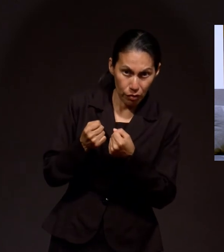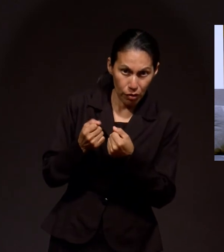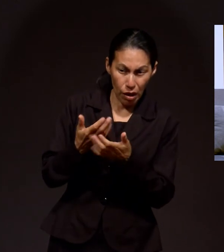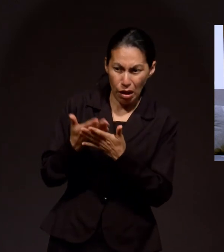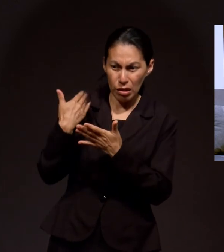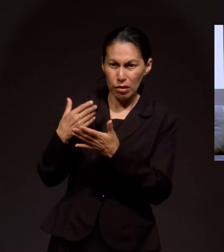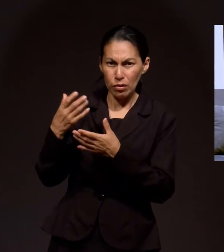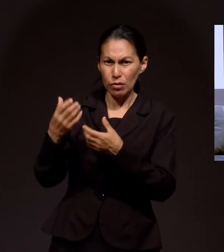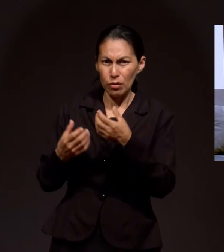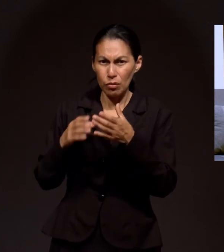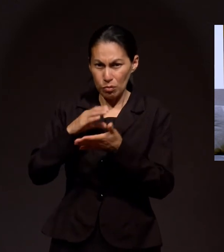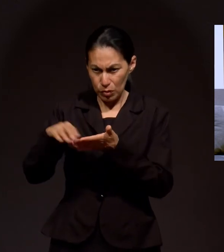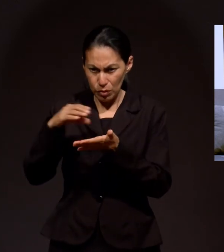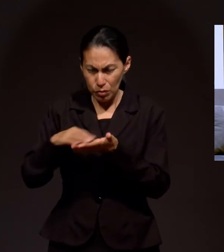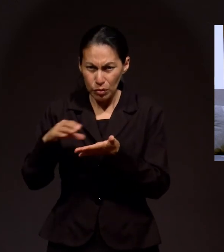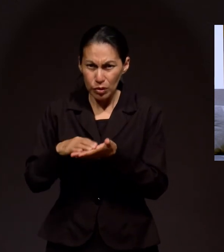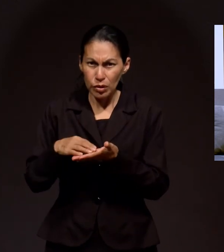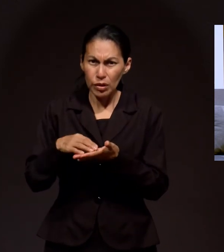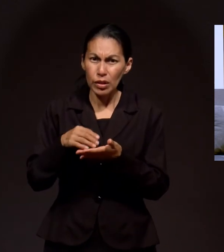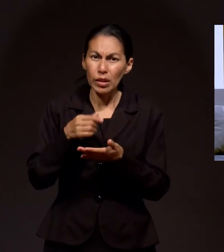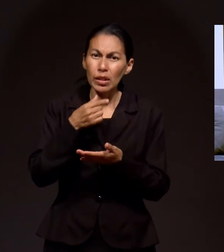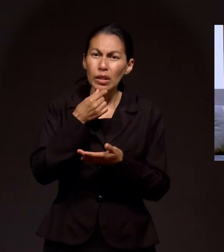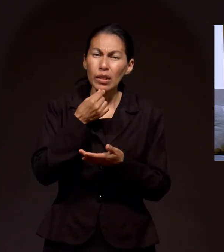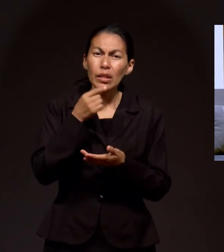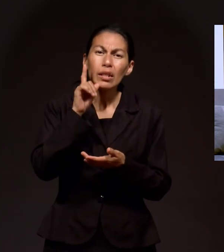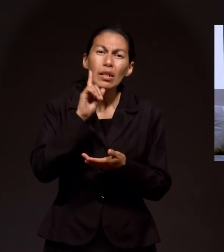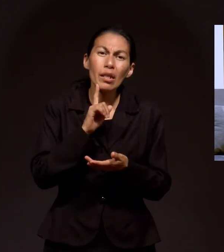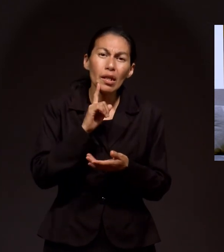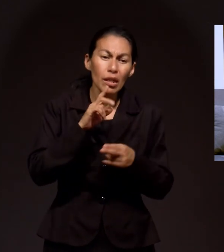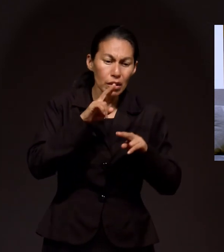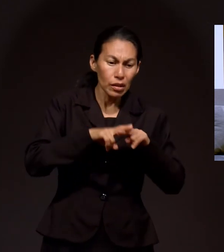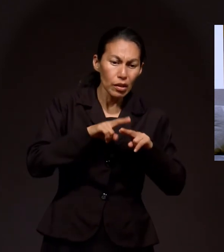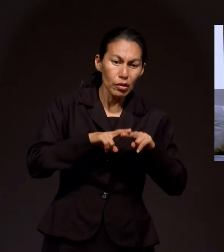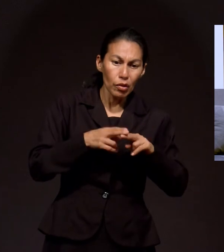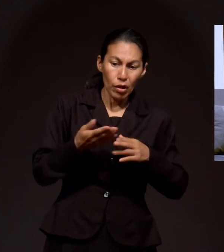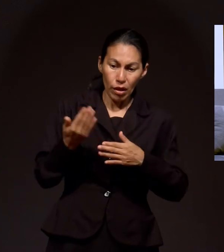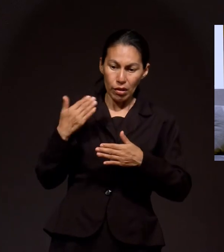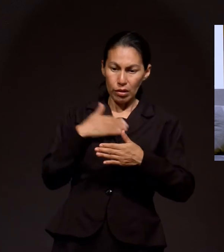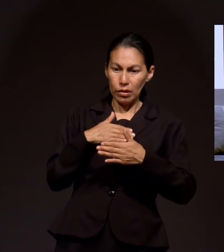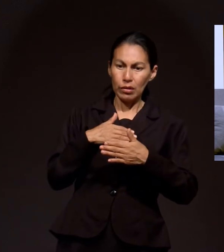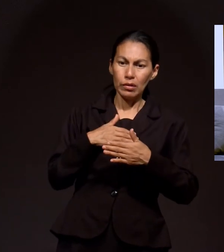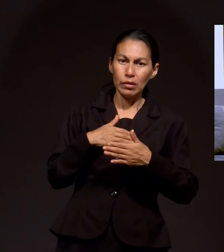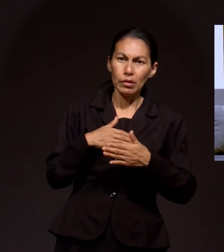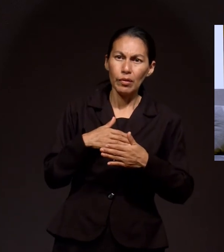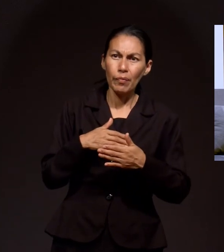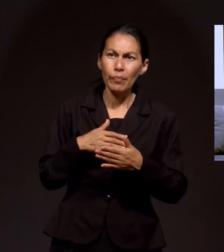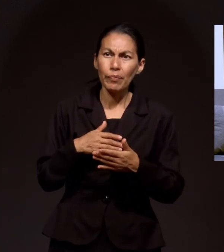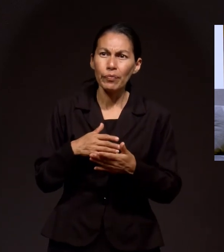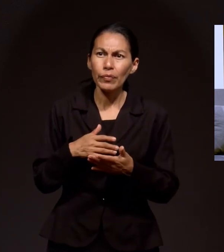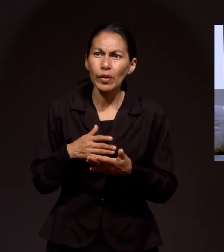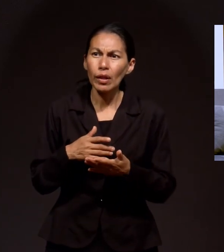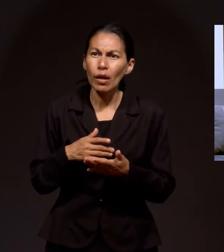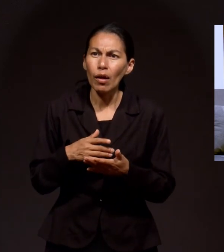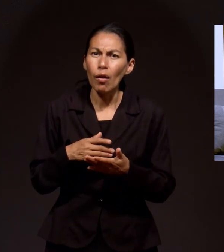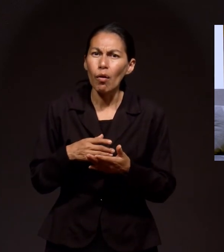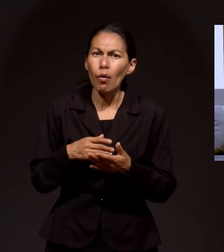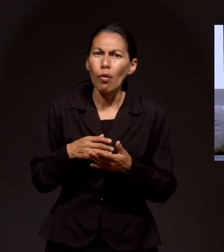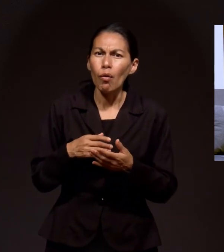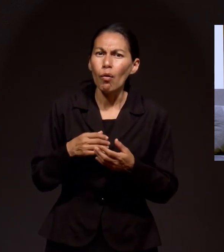carro que habíamos comprado, mi hija yo la pongo en un asiento de atrás, la llevé a la escuela. Y cuando salimos, una volqueta, no sé aquí cómo se dice,